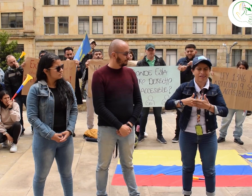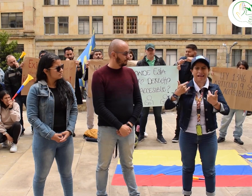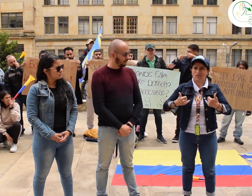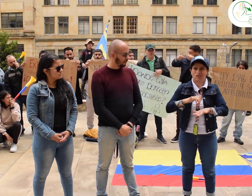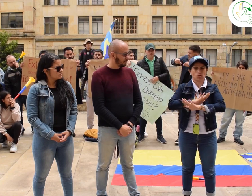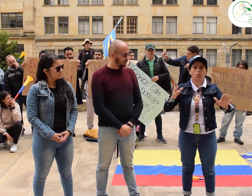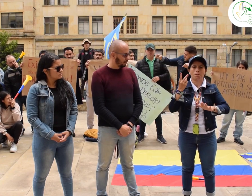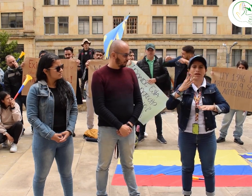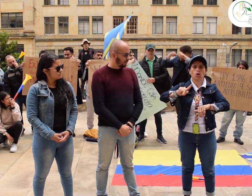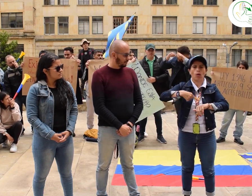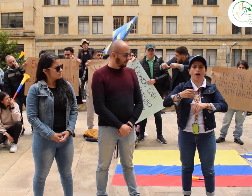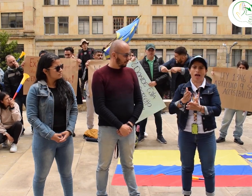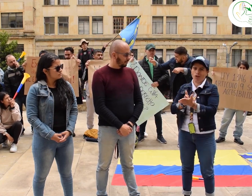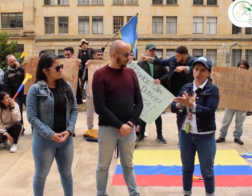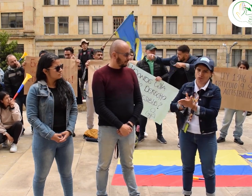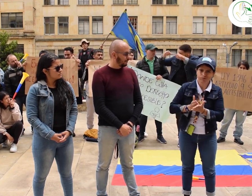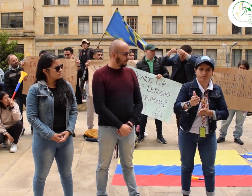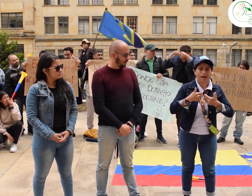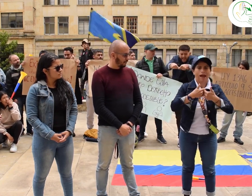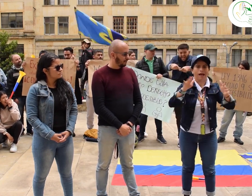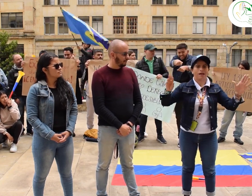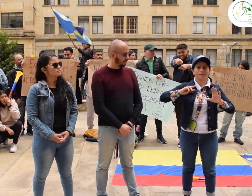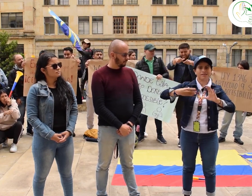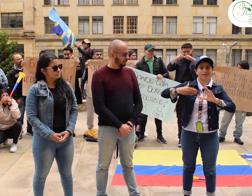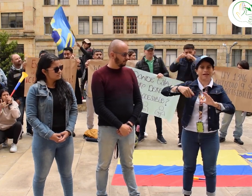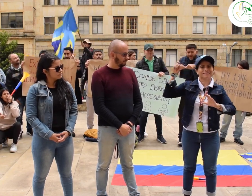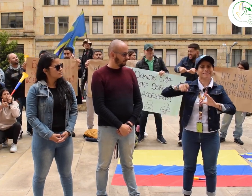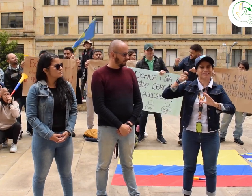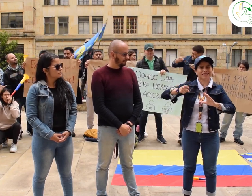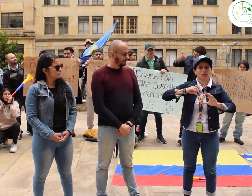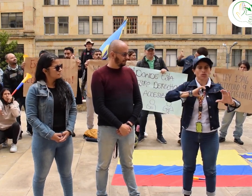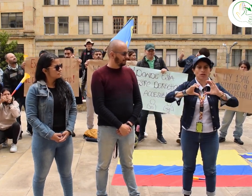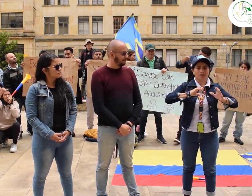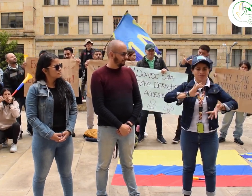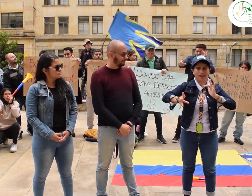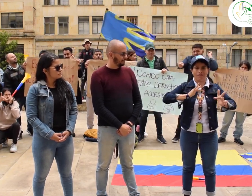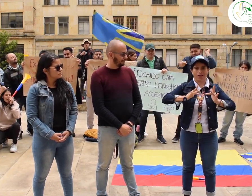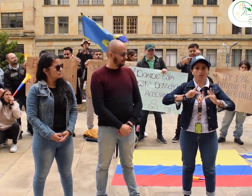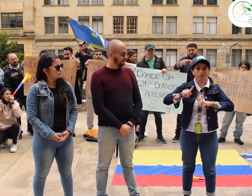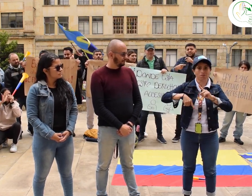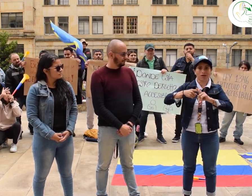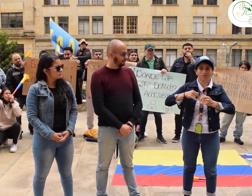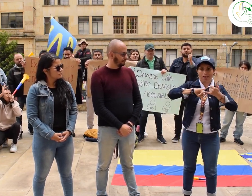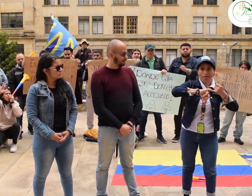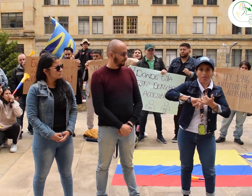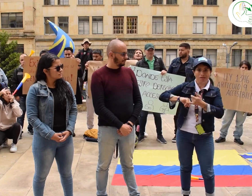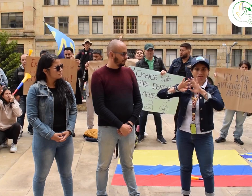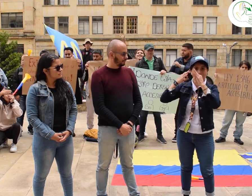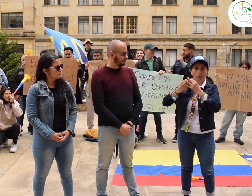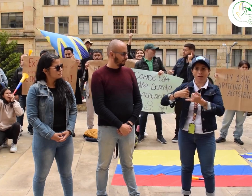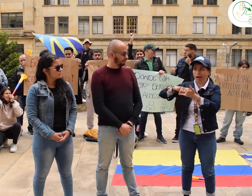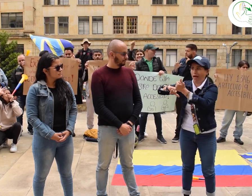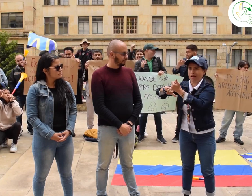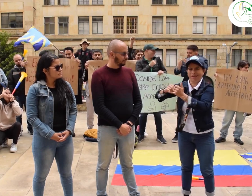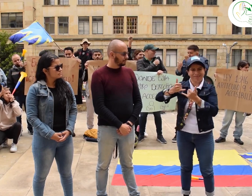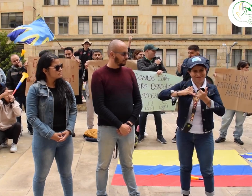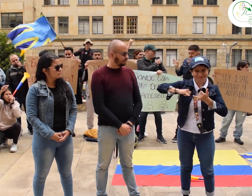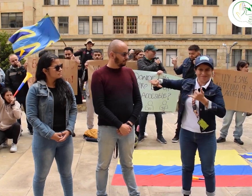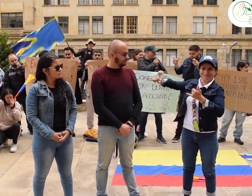continuo del centro de relevo año tras año, queremos mencionar que sin depender nosotros de nuestras familias o